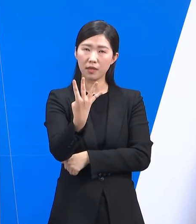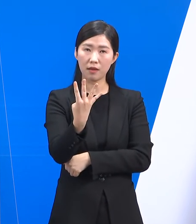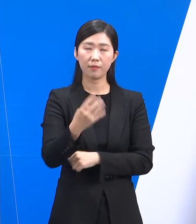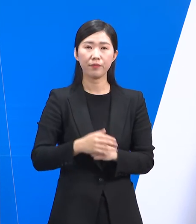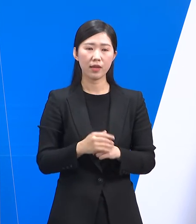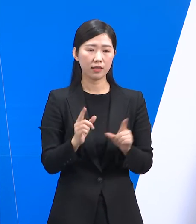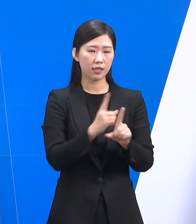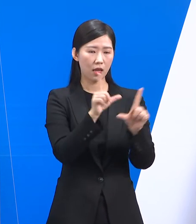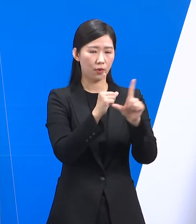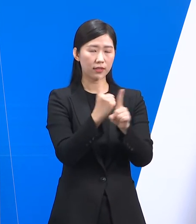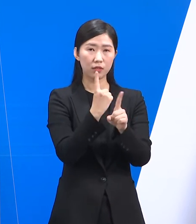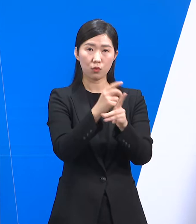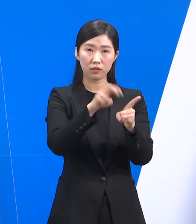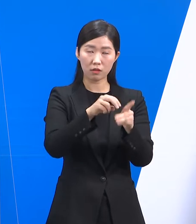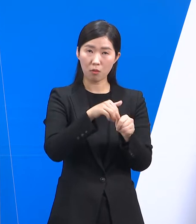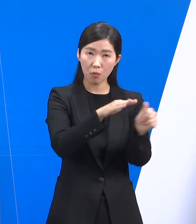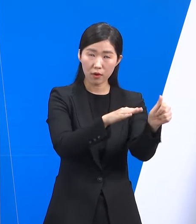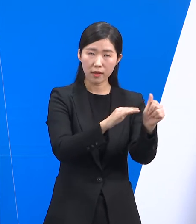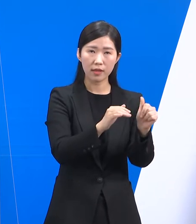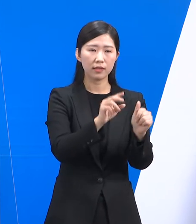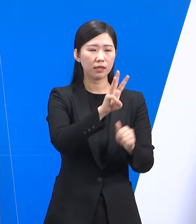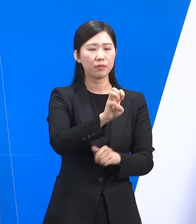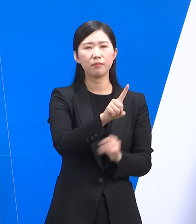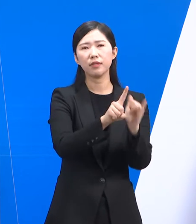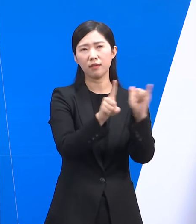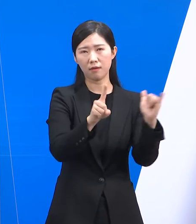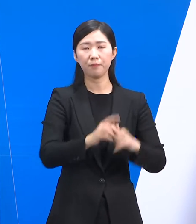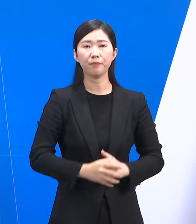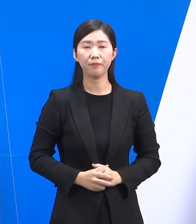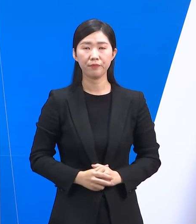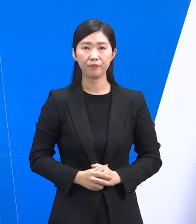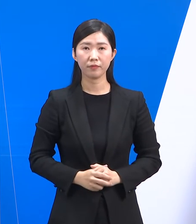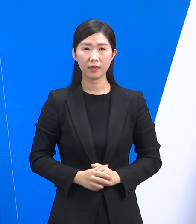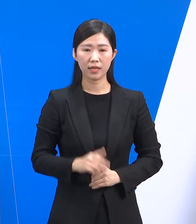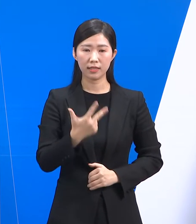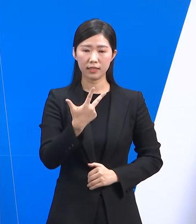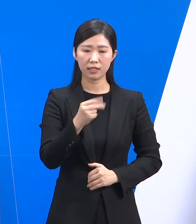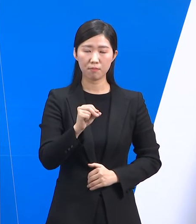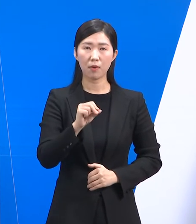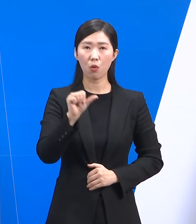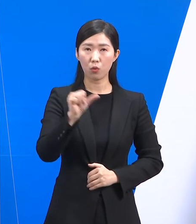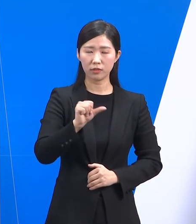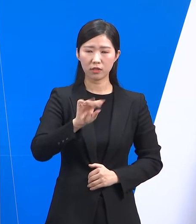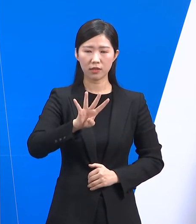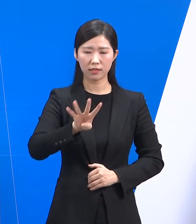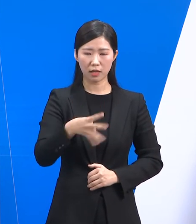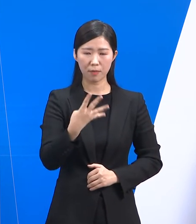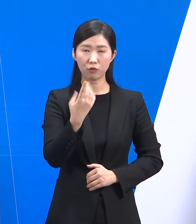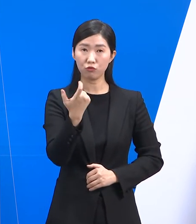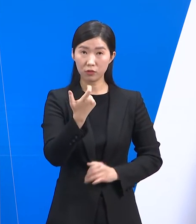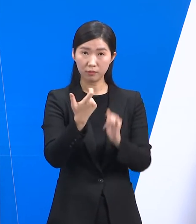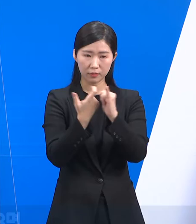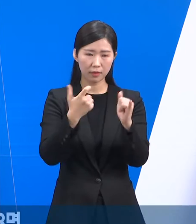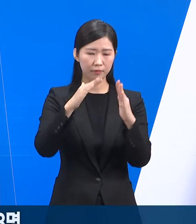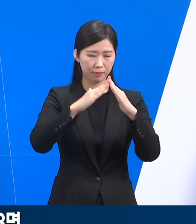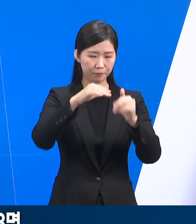생활치료센터로 이송된 인원은 31명입니다. 7만 5,460명은 격리 해제되었습니다.